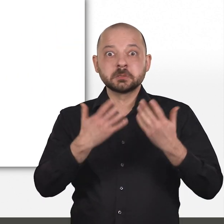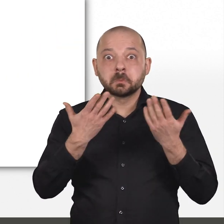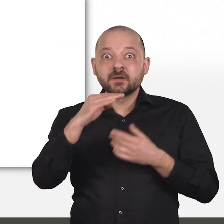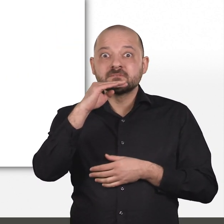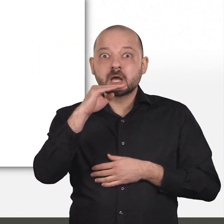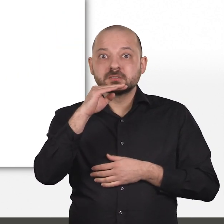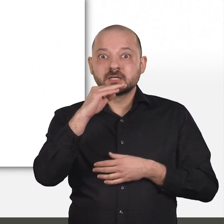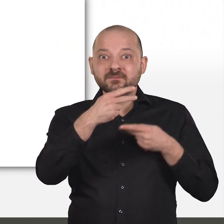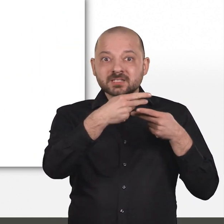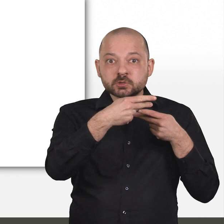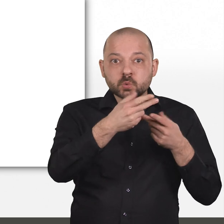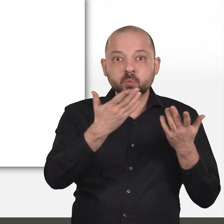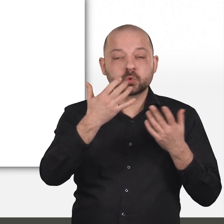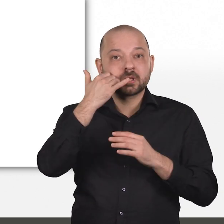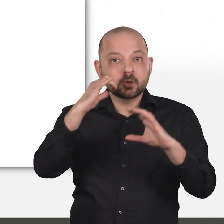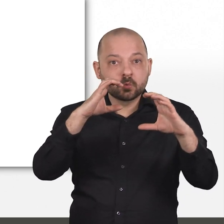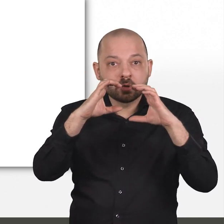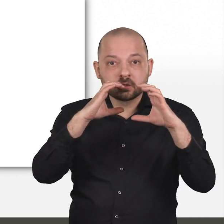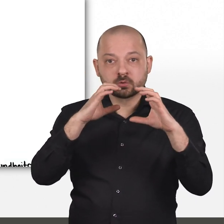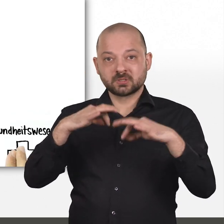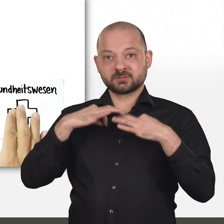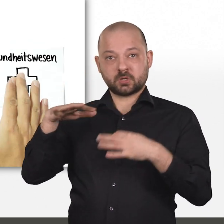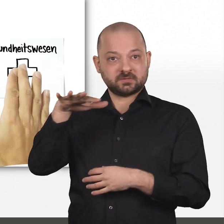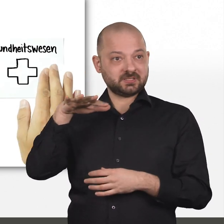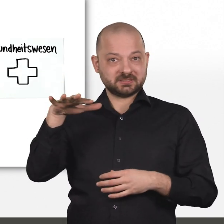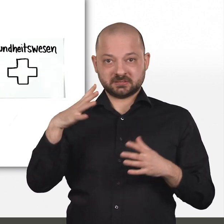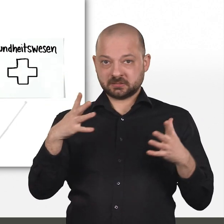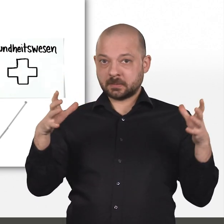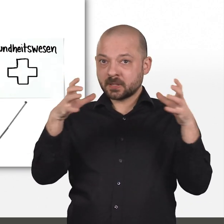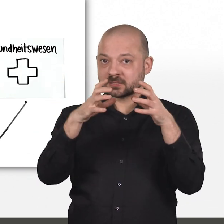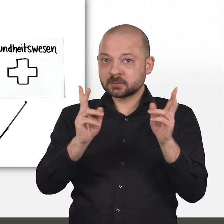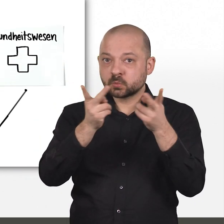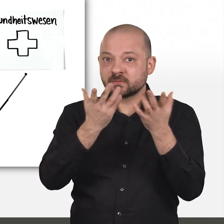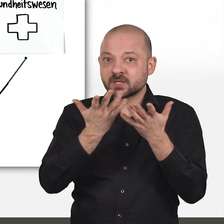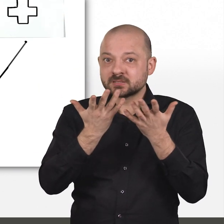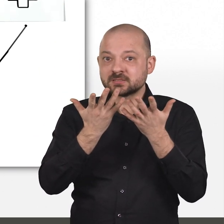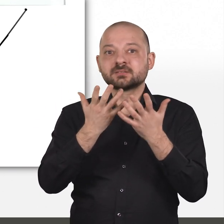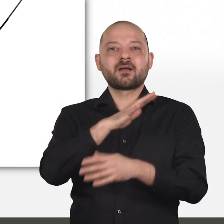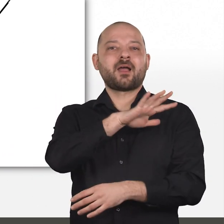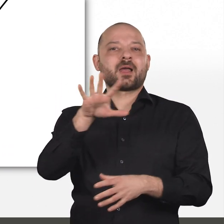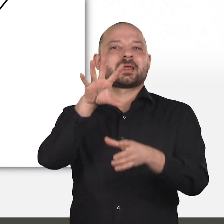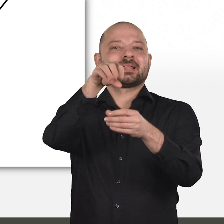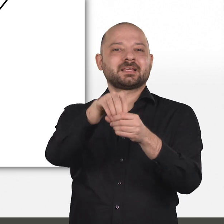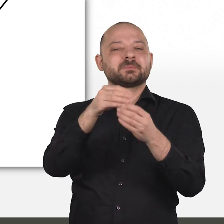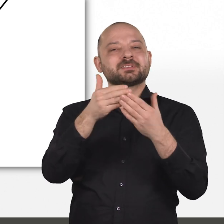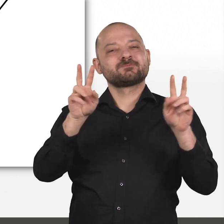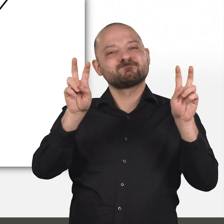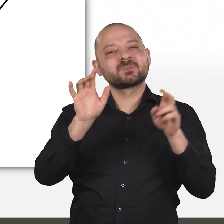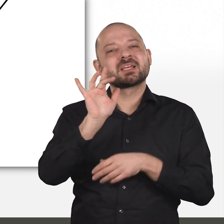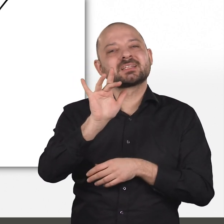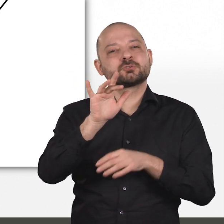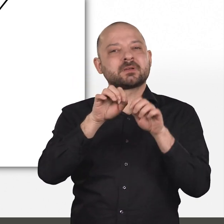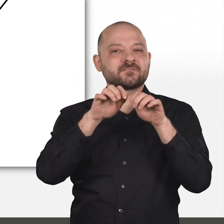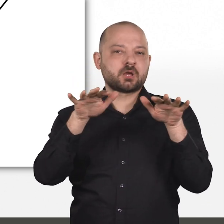Was haben Wasserversorgung, Telekommunikation und das Gesundheitswesen gemeinsam? All diese Bereiche zählen zu den